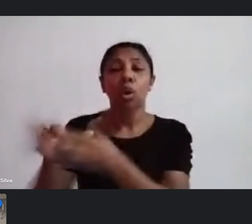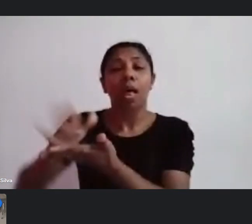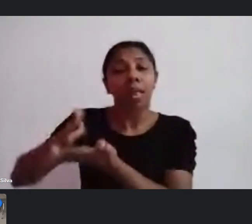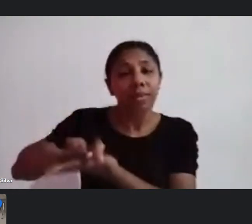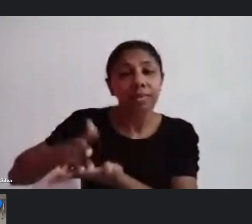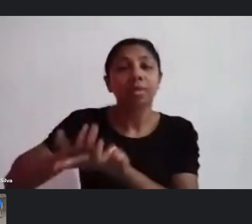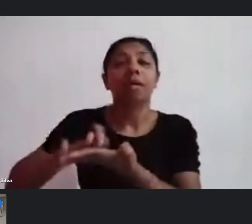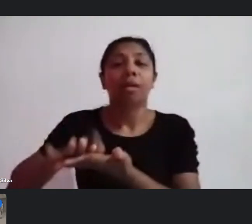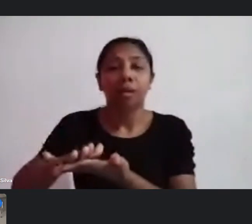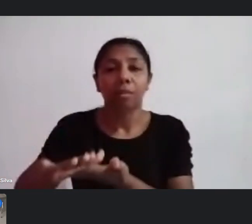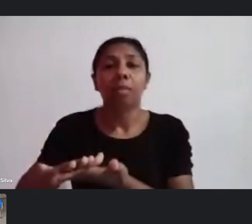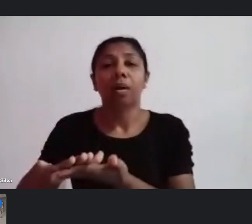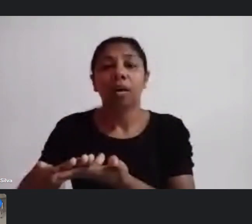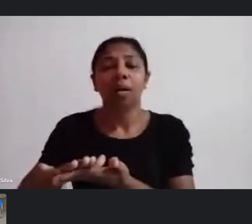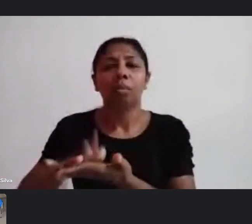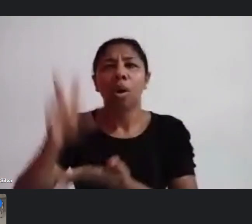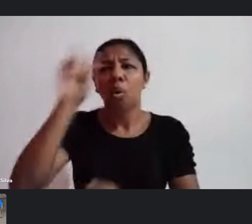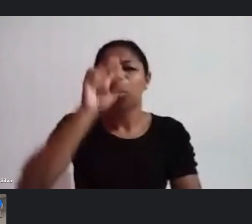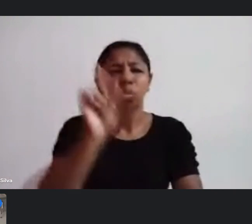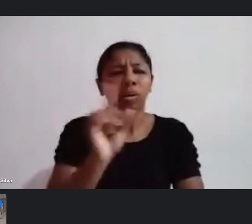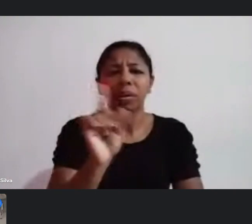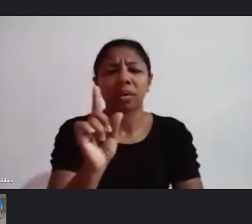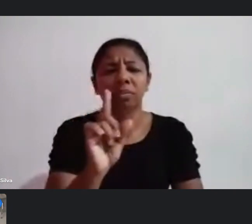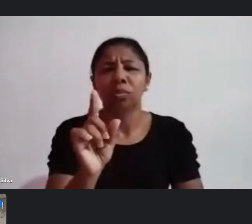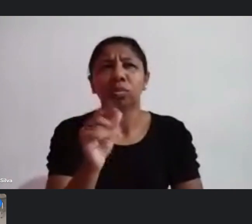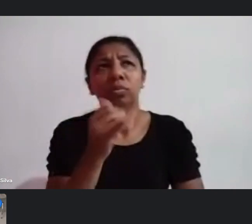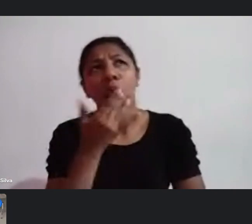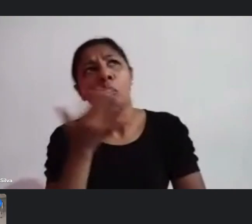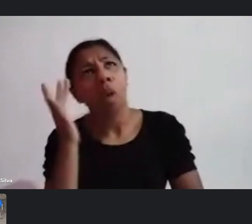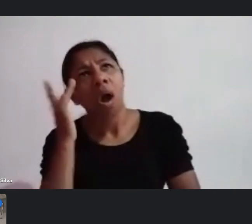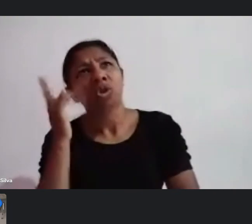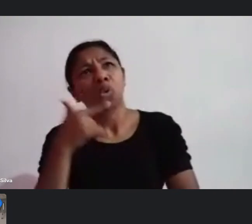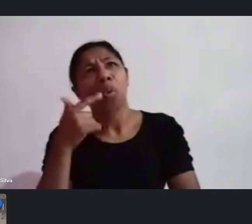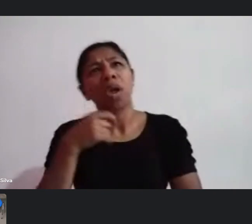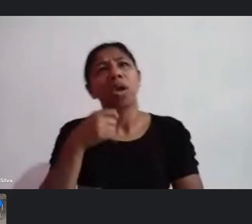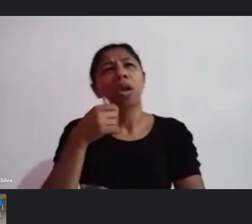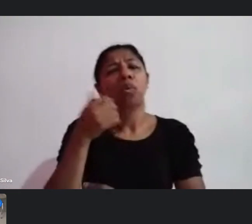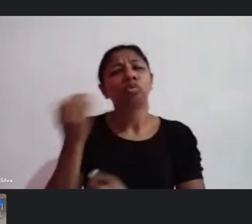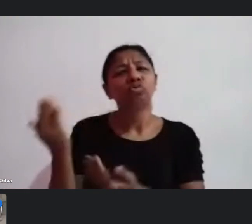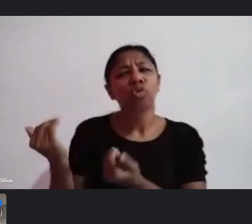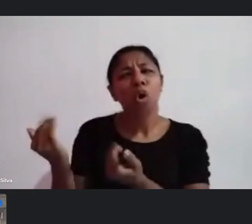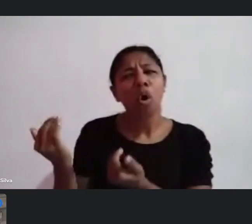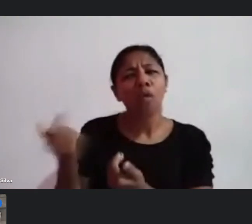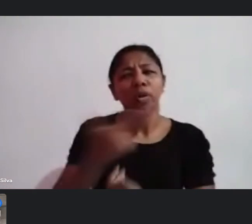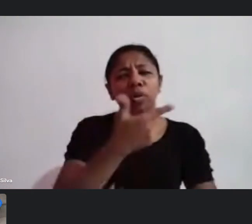e eu não lembro eu acho que era muito novo na gestão 2002 2003